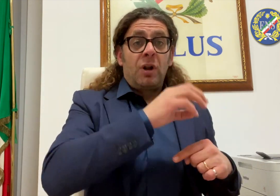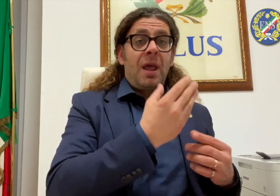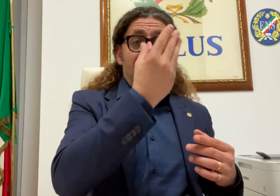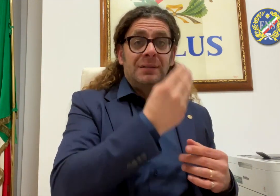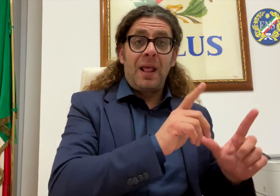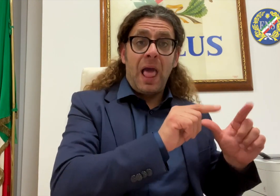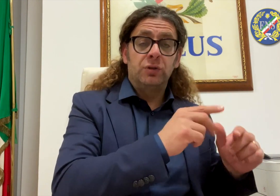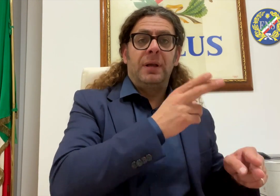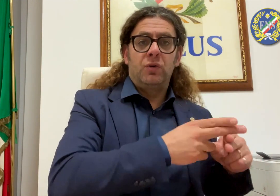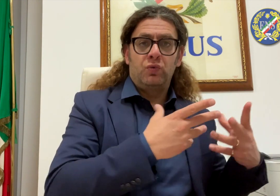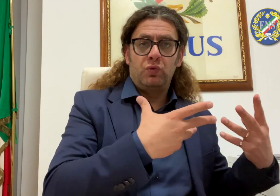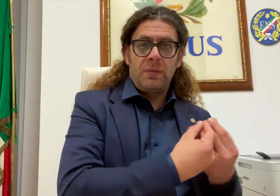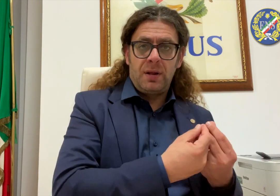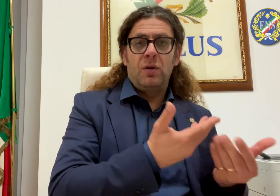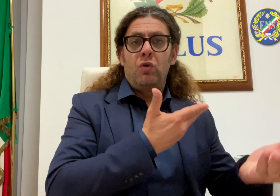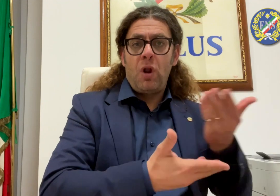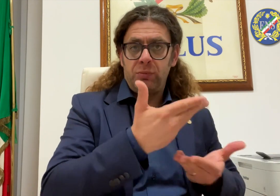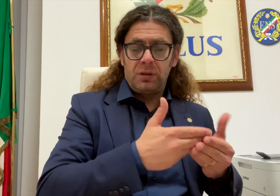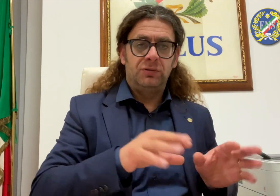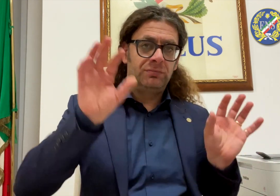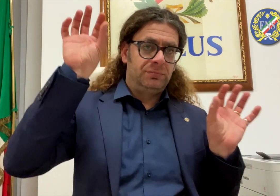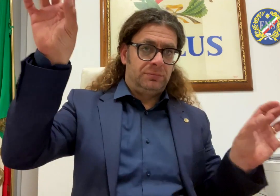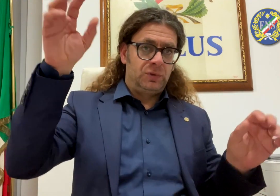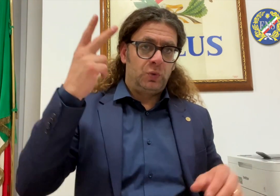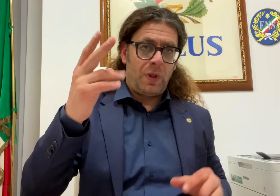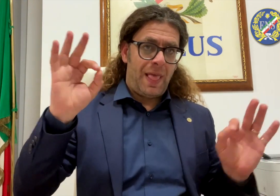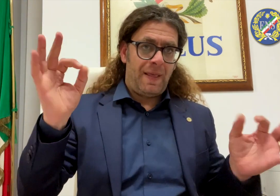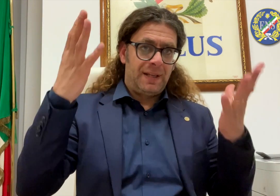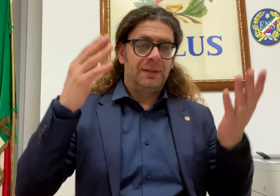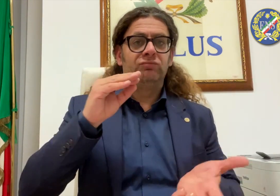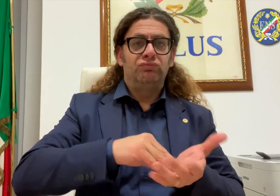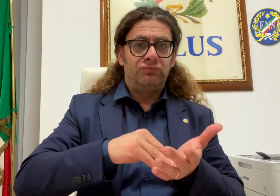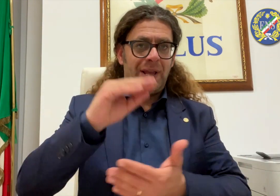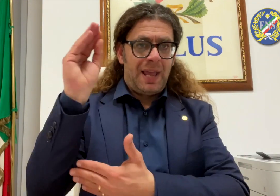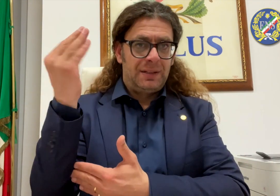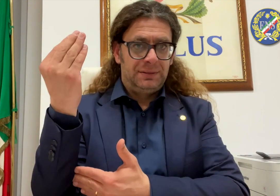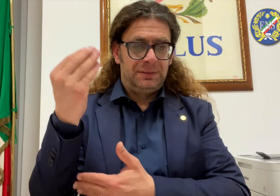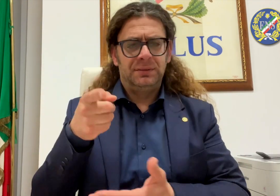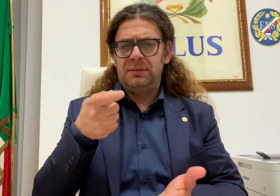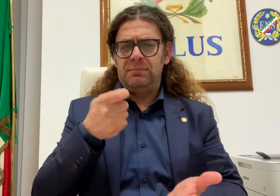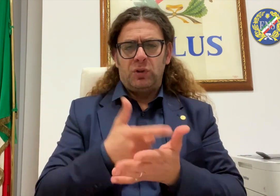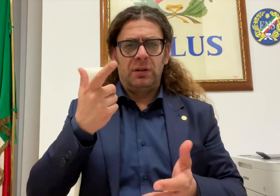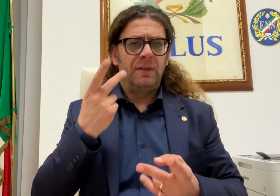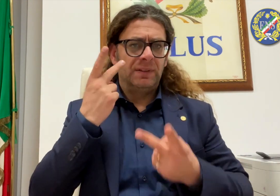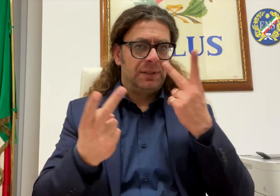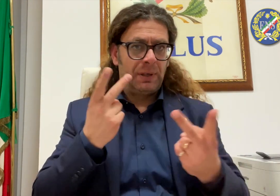Ci tengo. Rappresentano il pilastro dell'ENS. È un'esperienza di immenso valore. Desidero ulteriormente informarvi che il